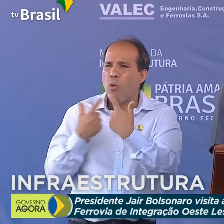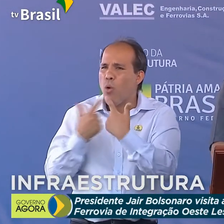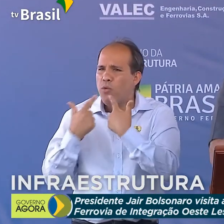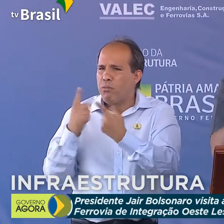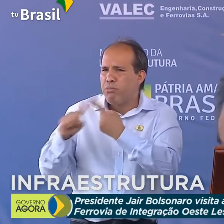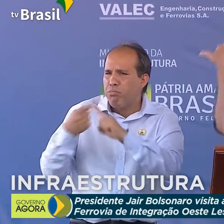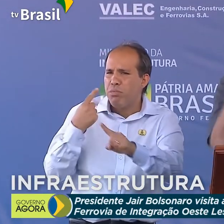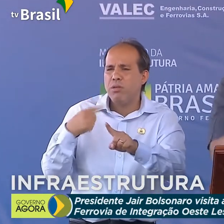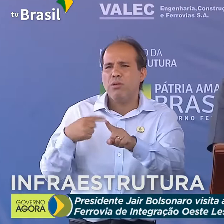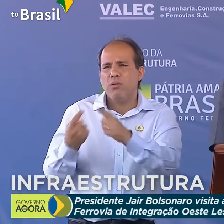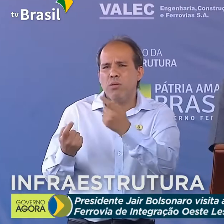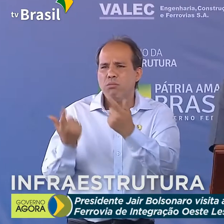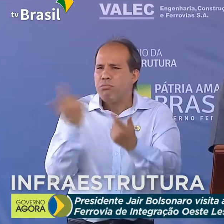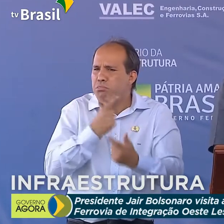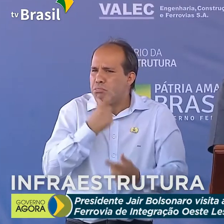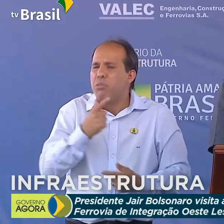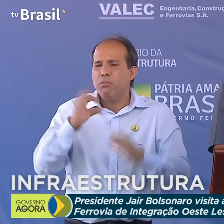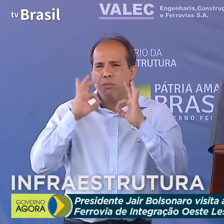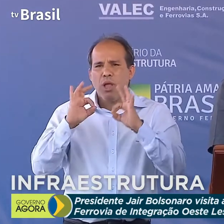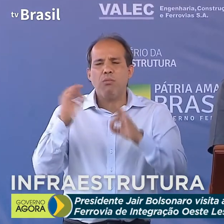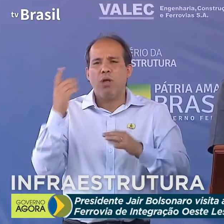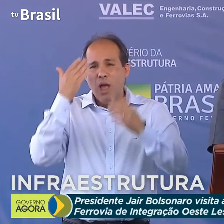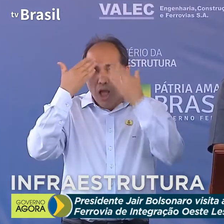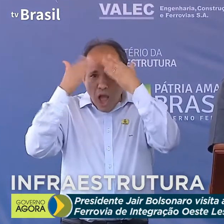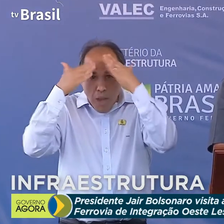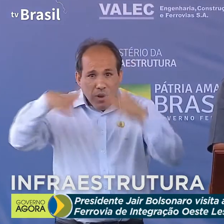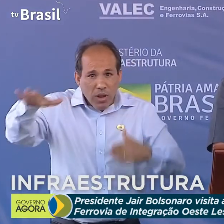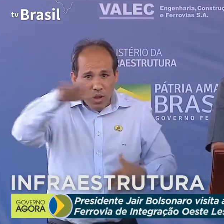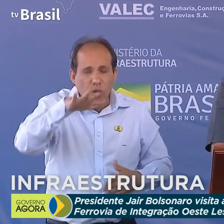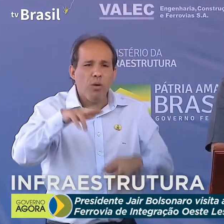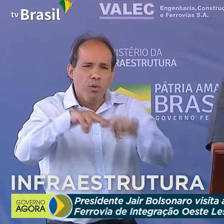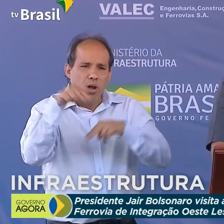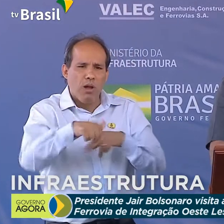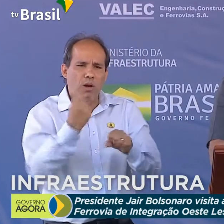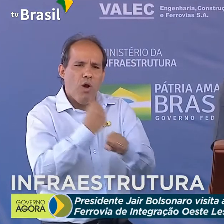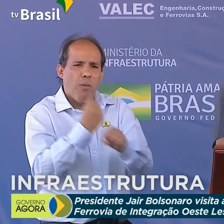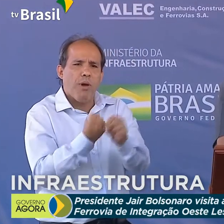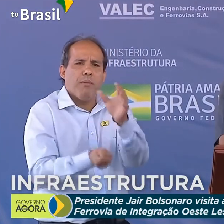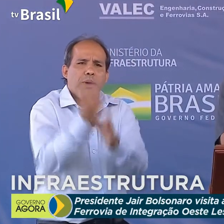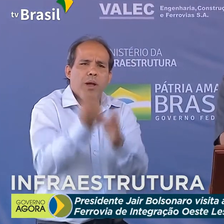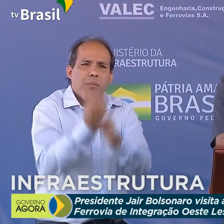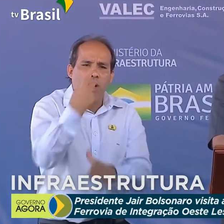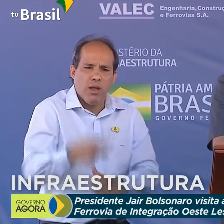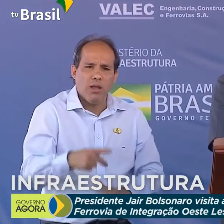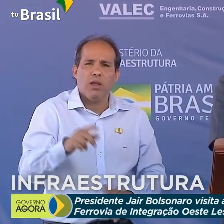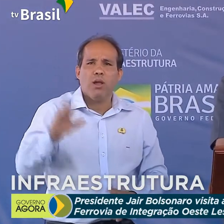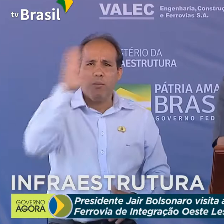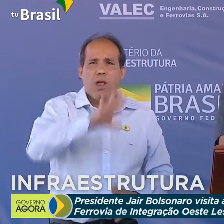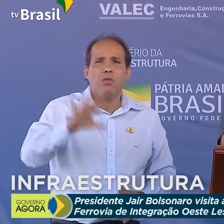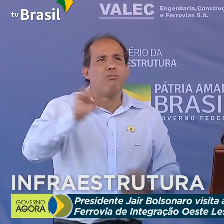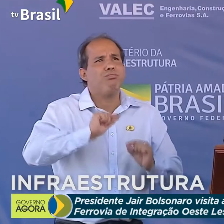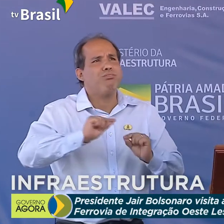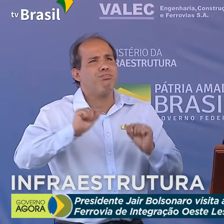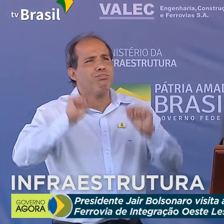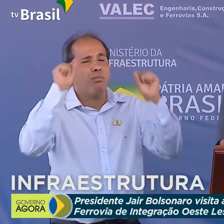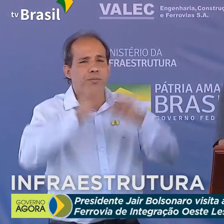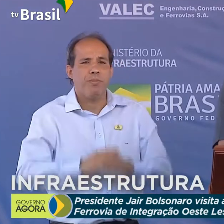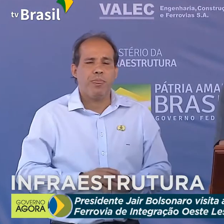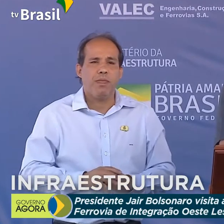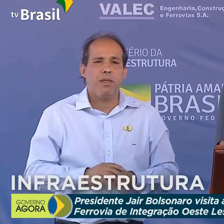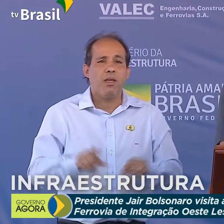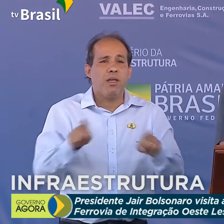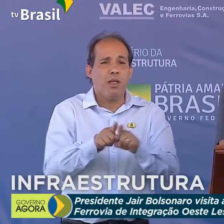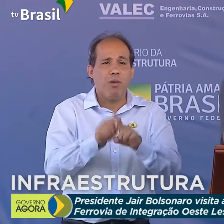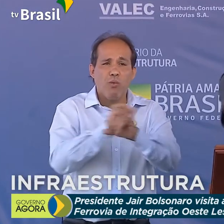convencer, é enorme. E essas obras estão, aos poucos, aparecendo em nosso Brasil. Dizer a todos vocês,